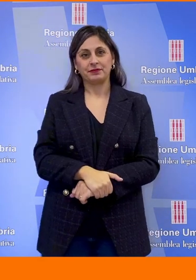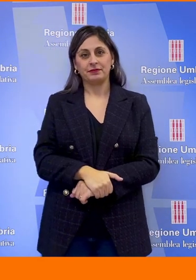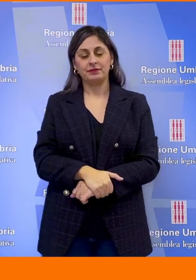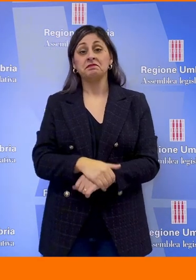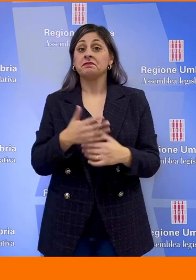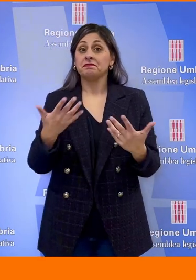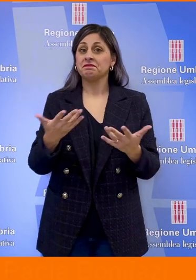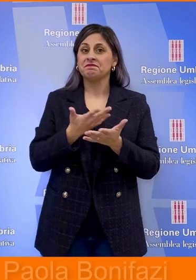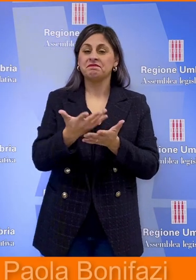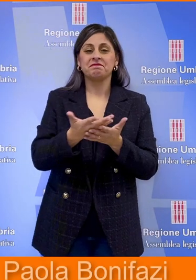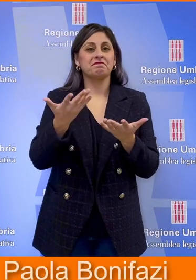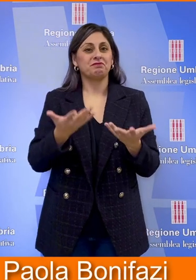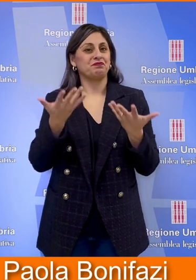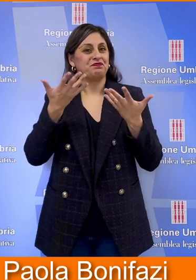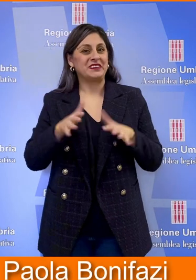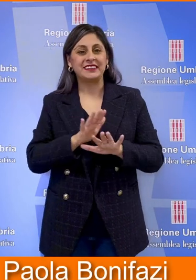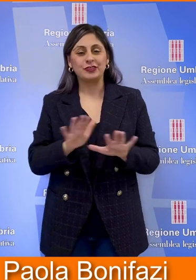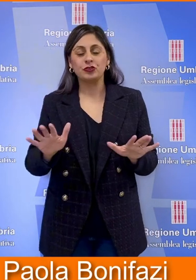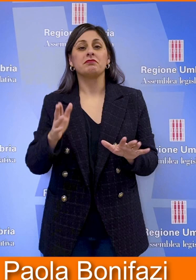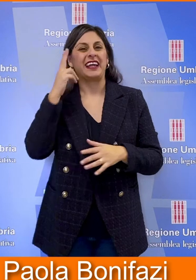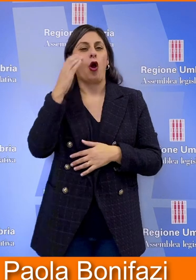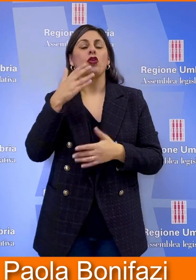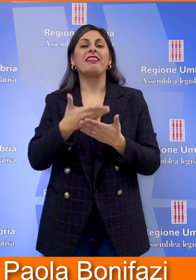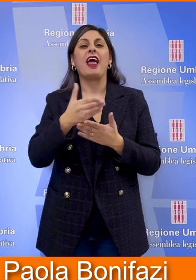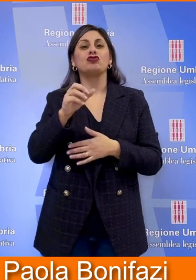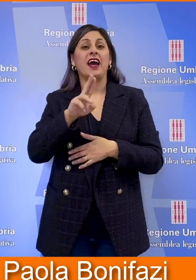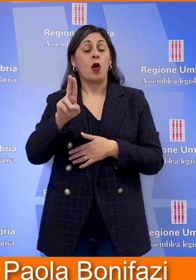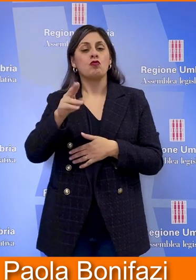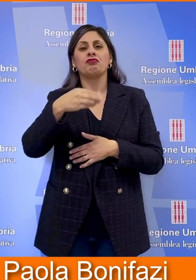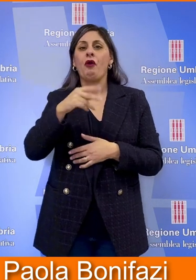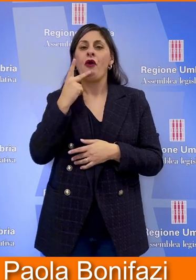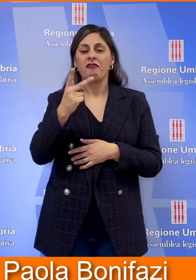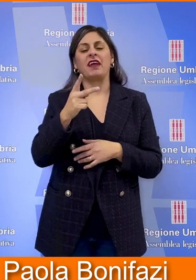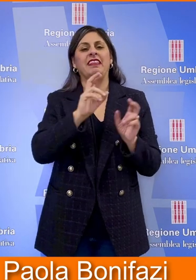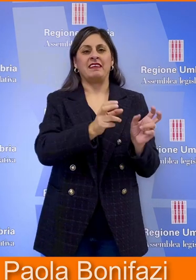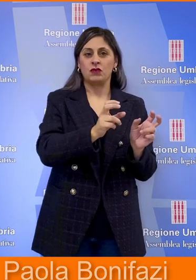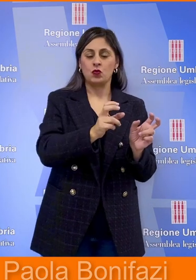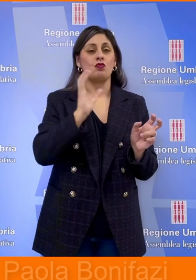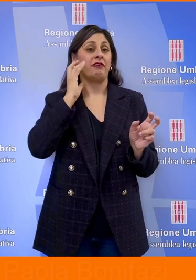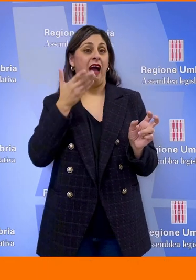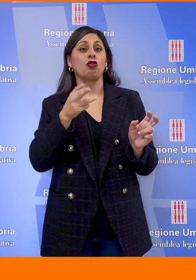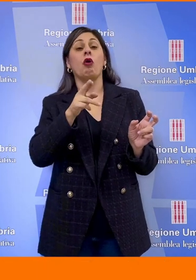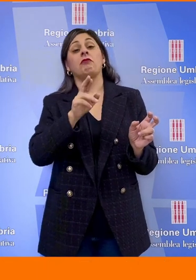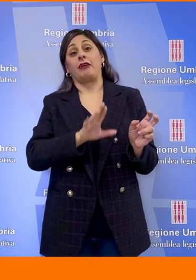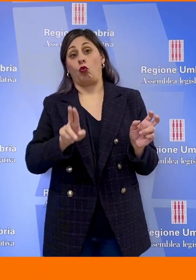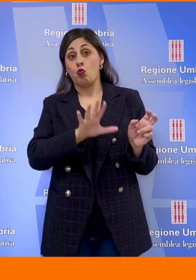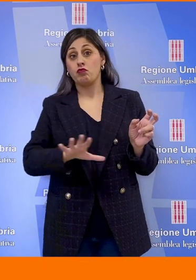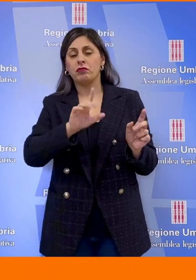anche per questa edizione è tutto vi ricordo che TeleCRU va in onda sulle emittenti televisive e radiofoniche della regione è